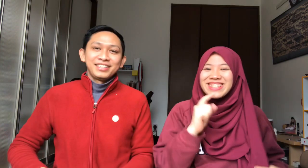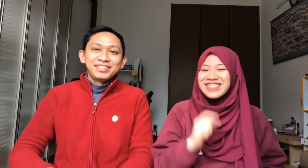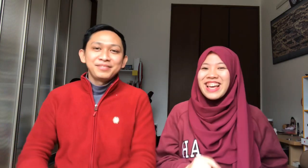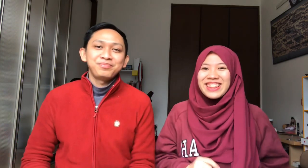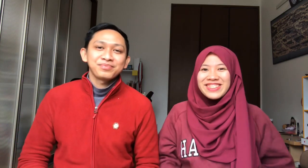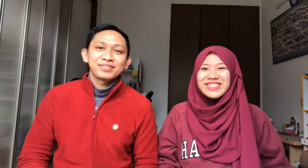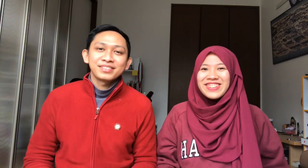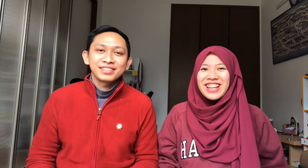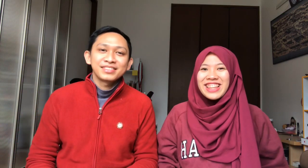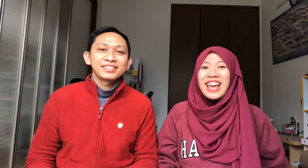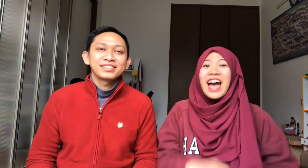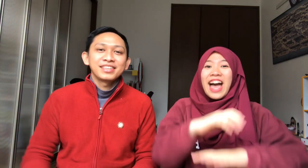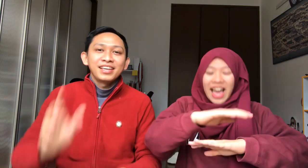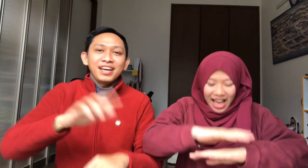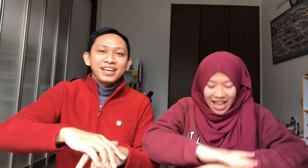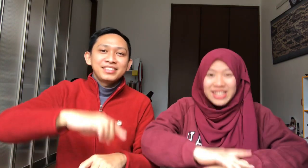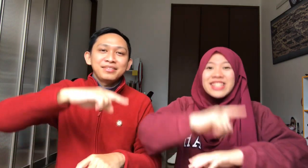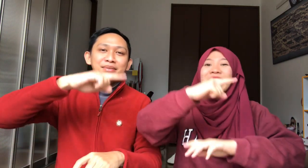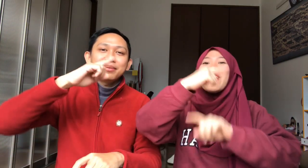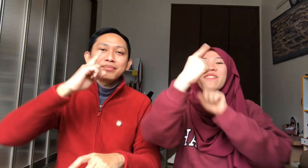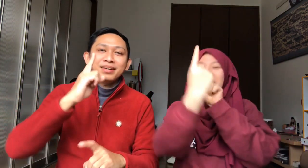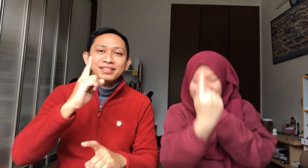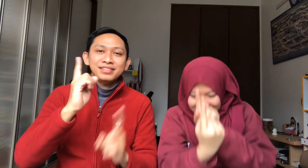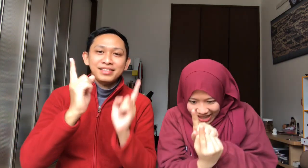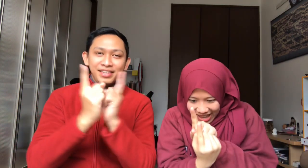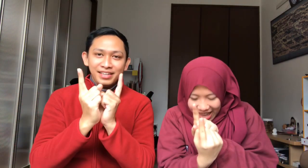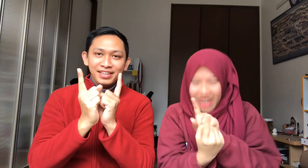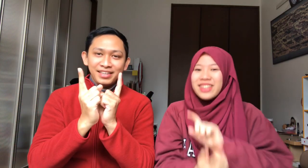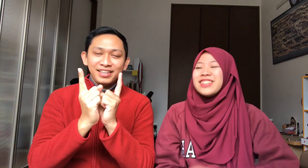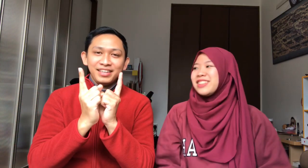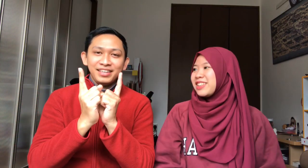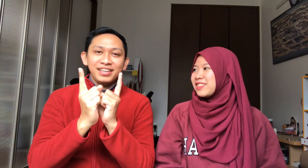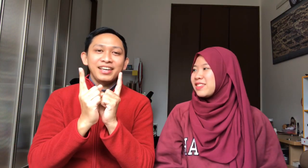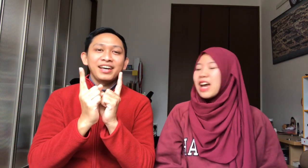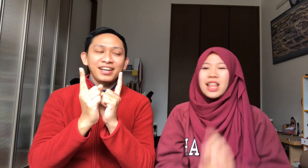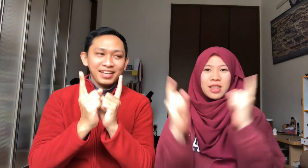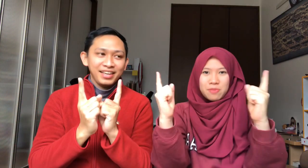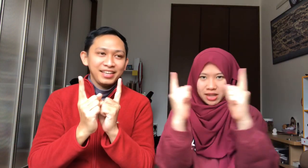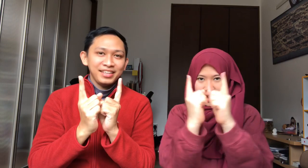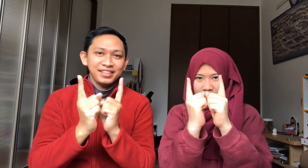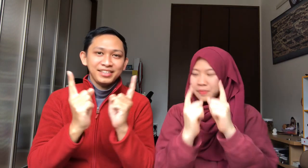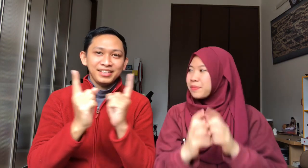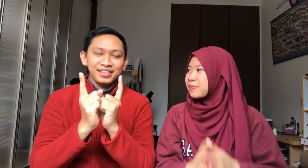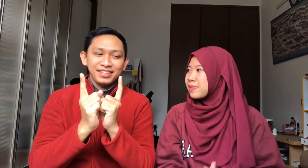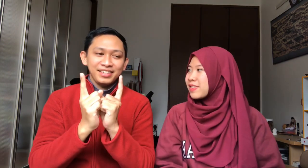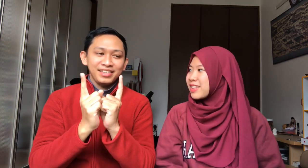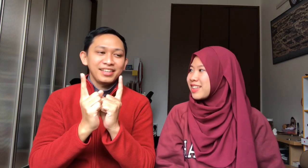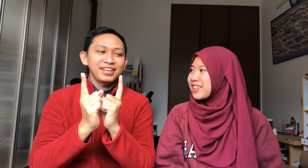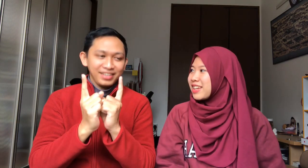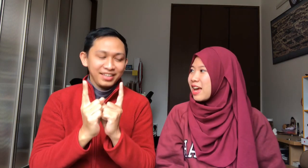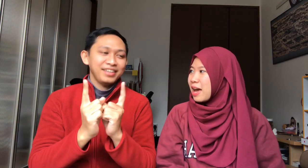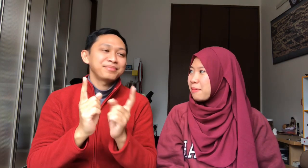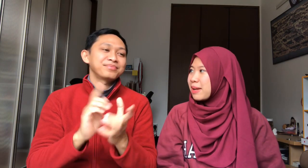Satu, dua, tiga Hajimememaste Oke Aman